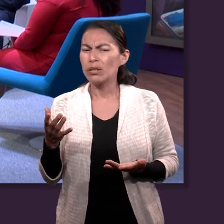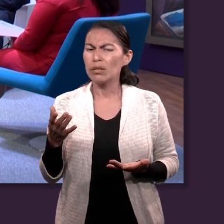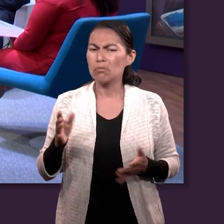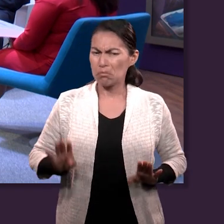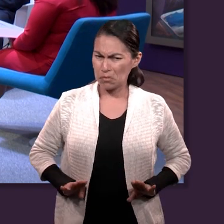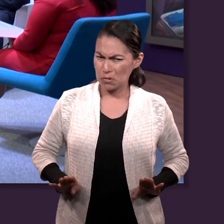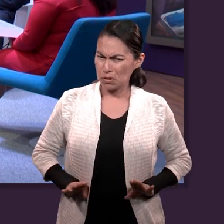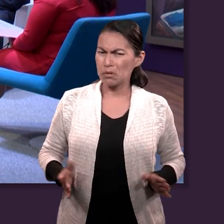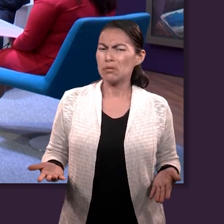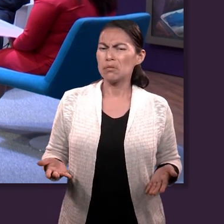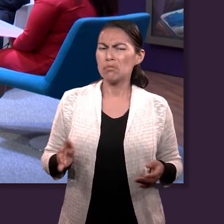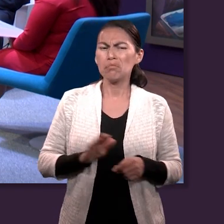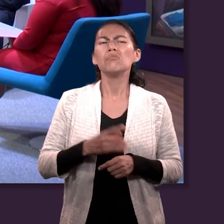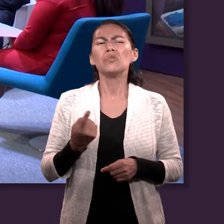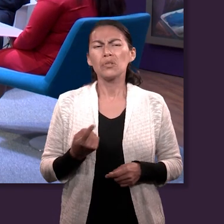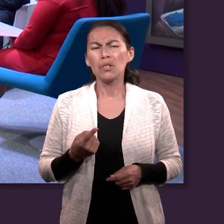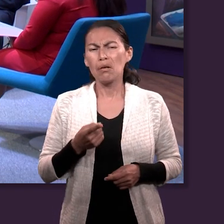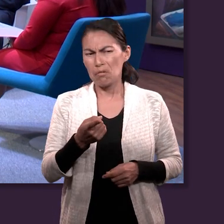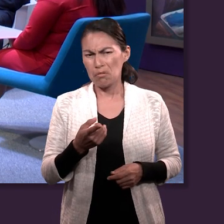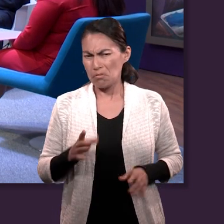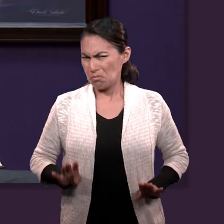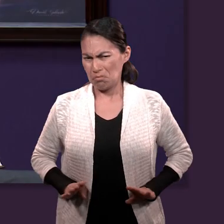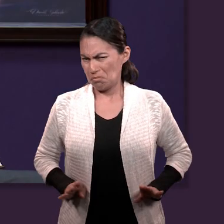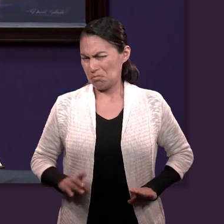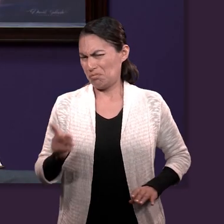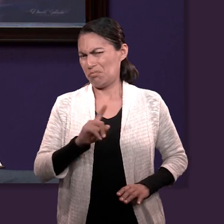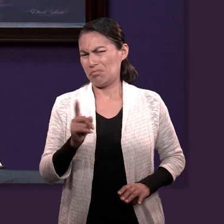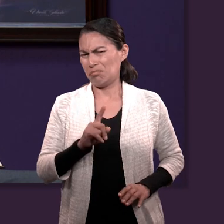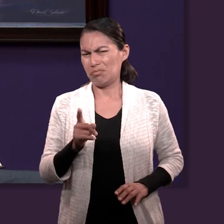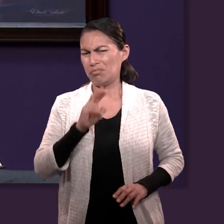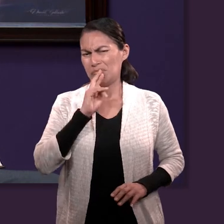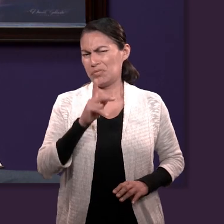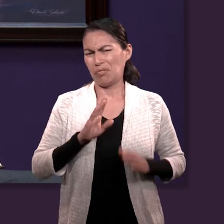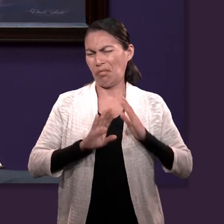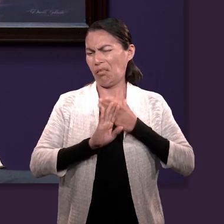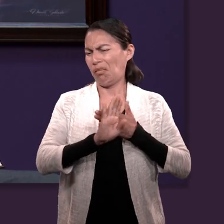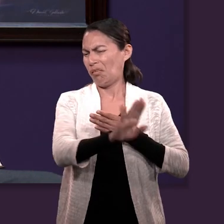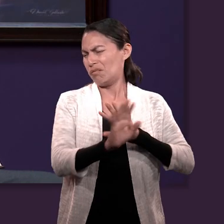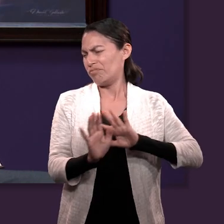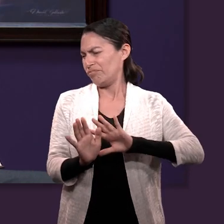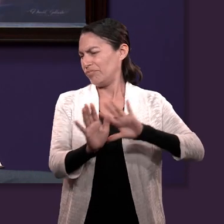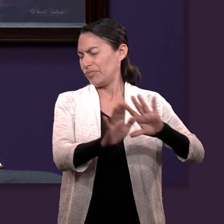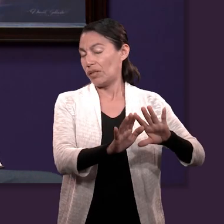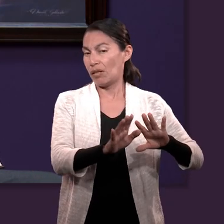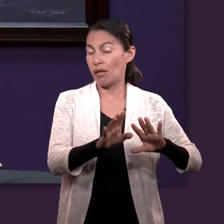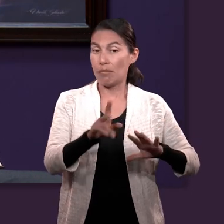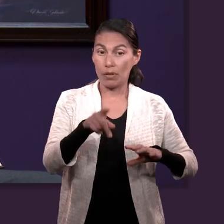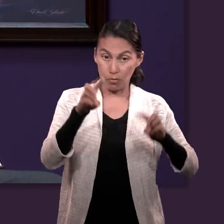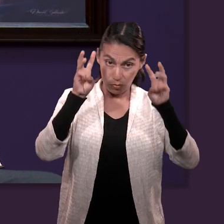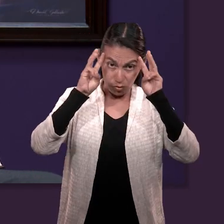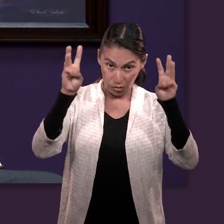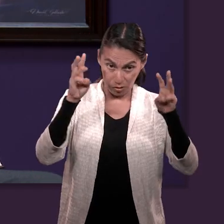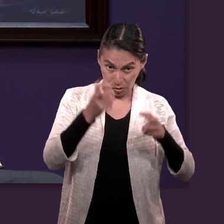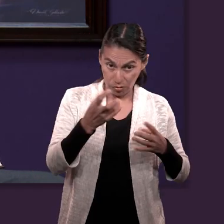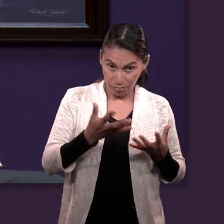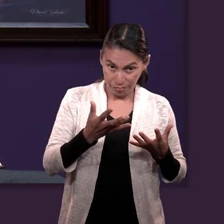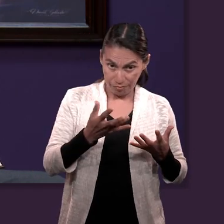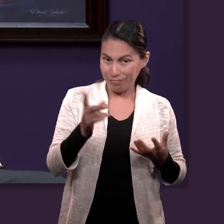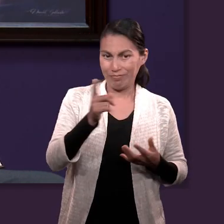como lo comentan, ¿no? Nos cuesta trabajo. ¿Por qué tú sí? ¿Por qué tú sí lo vas a merecer si